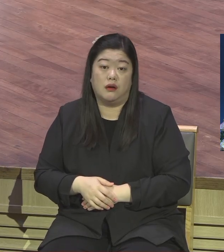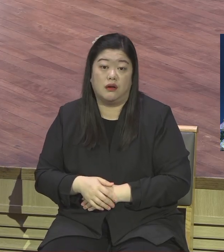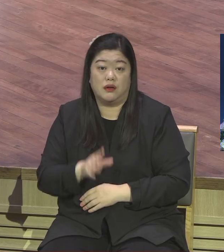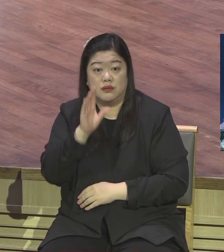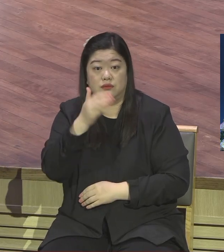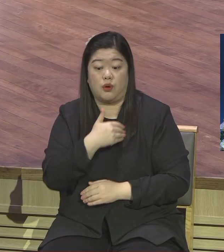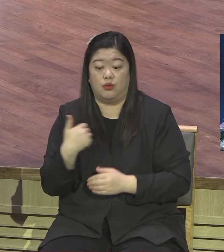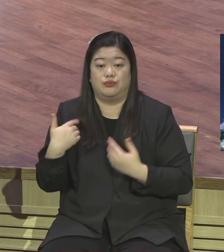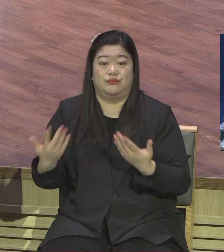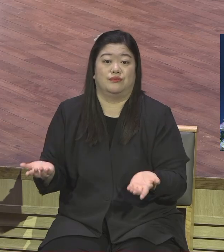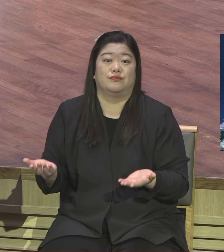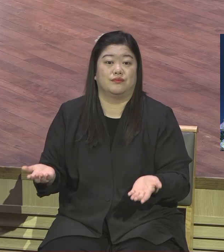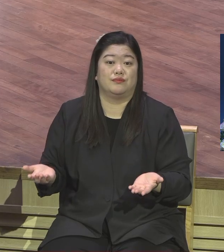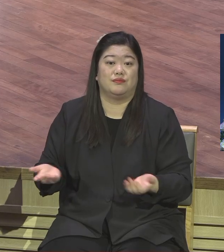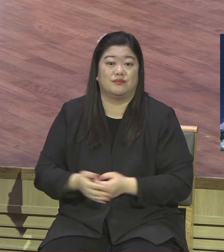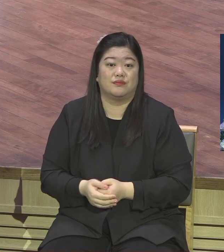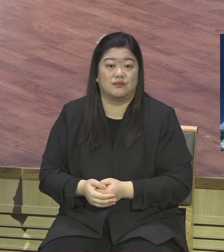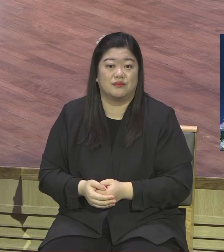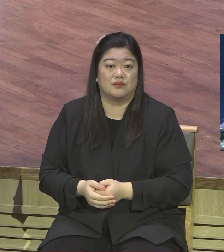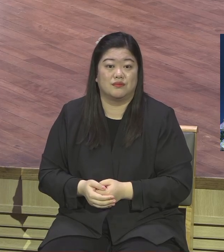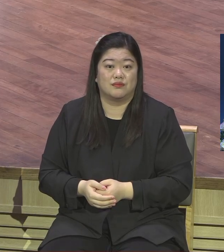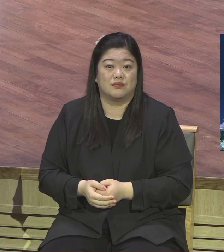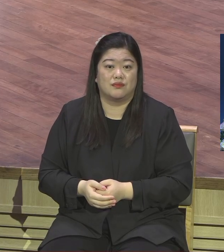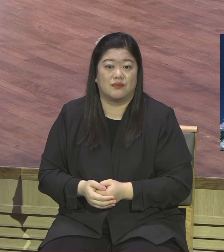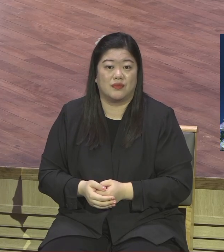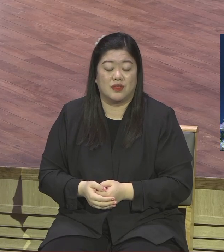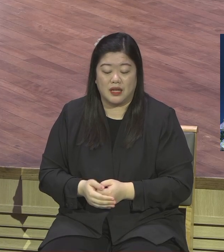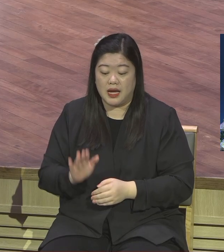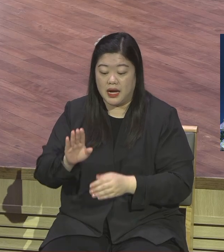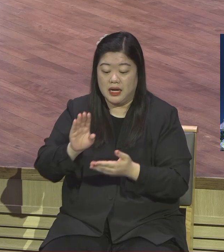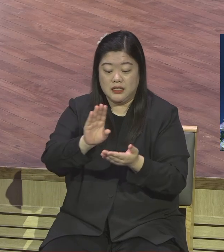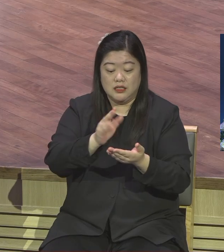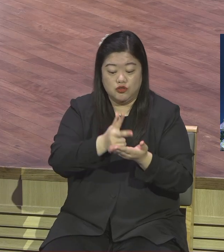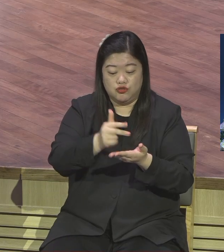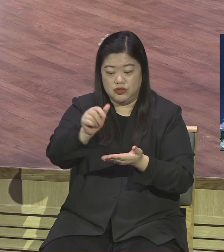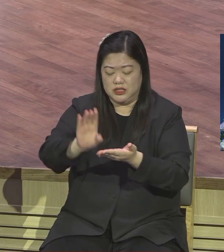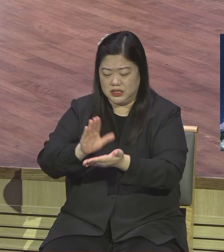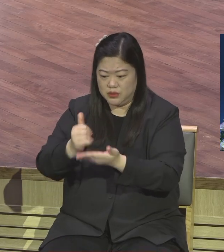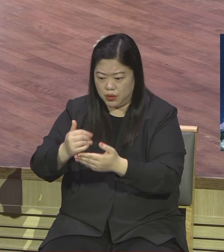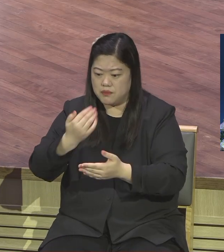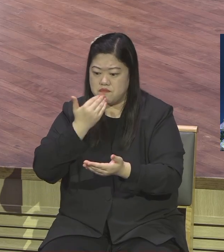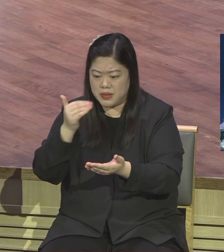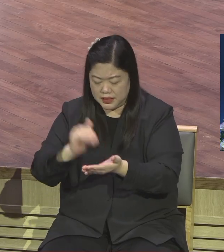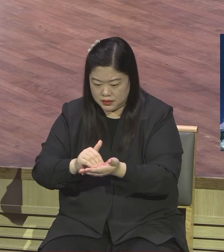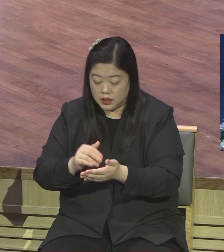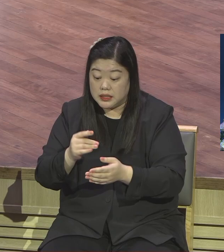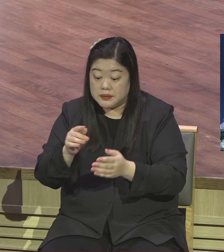것이 바로 교회 교회는 아무 문제가 없어야 돼요 문제 있으면 그건 안 되는 거예요 문제 없어요